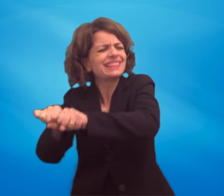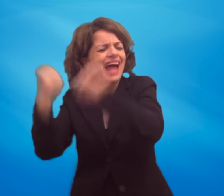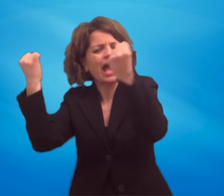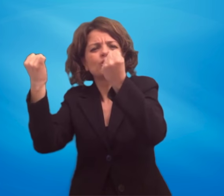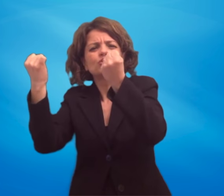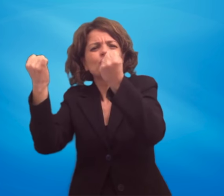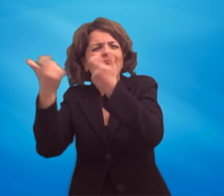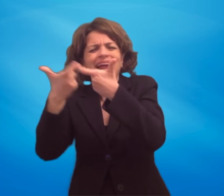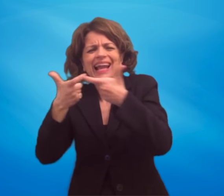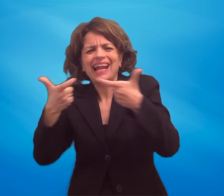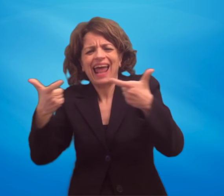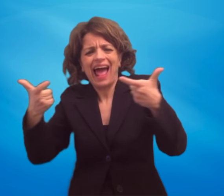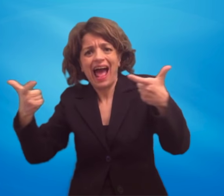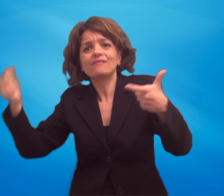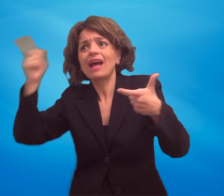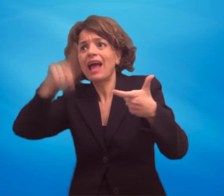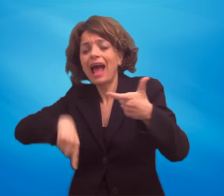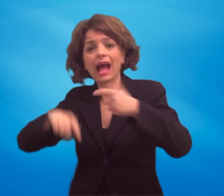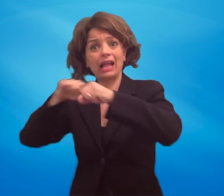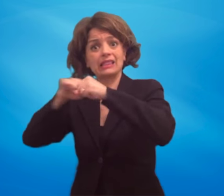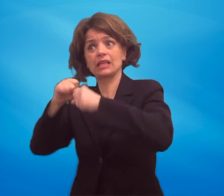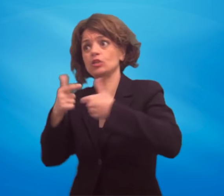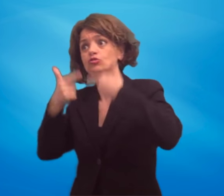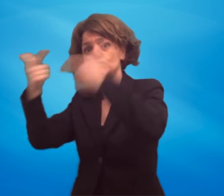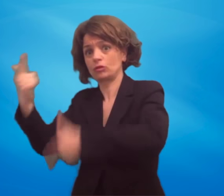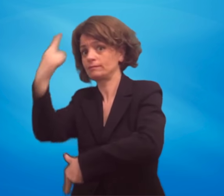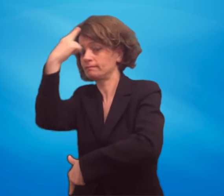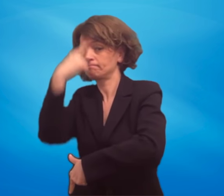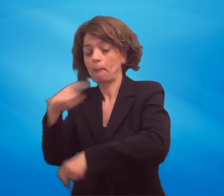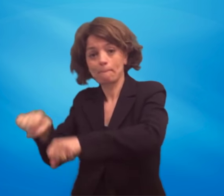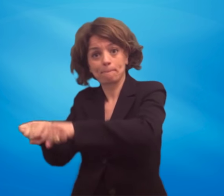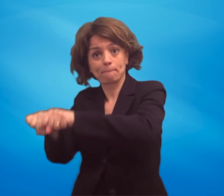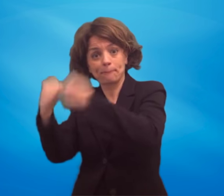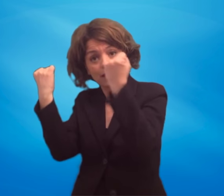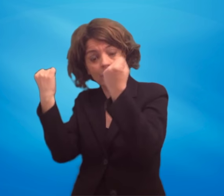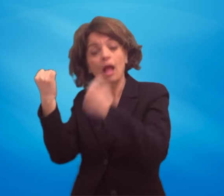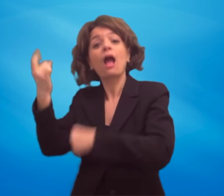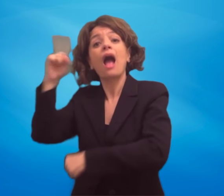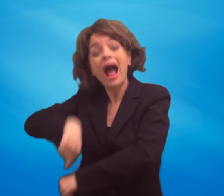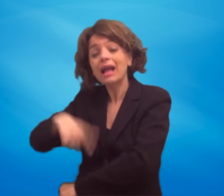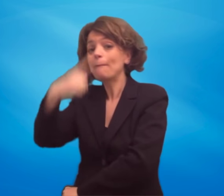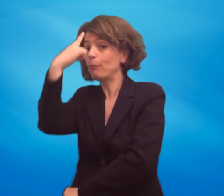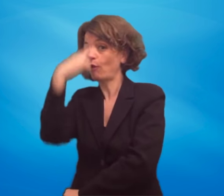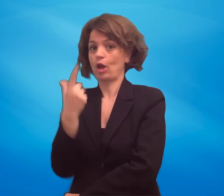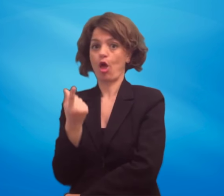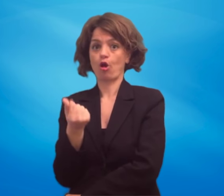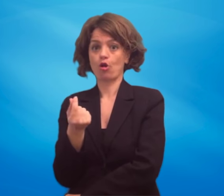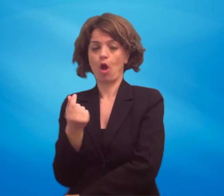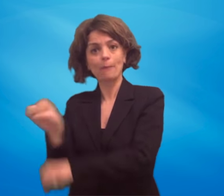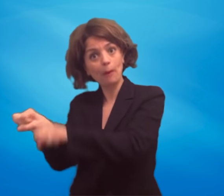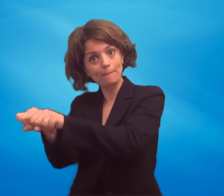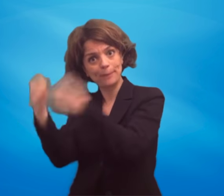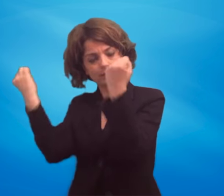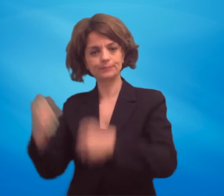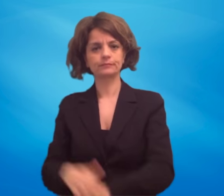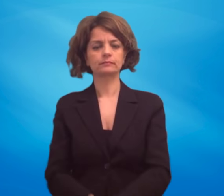rappresentativi sotto il profilo d'immagine ed economico. Visto il parere del